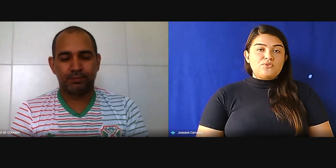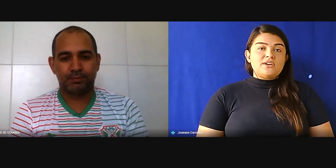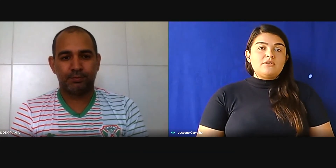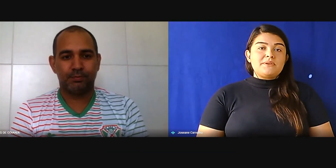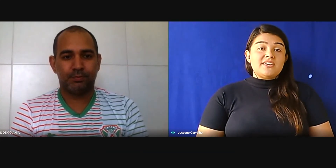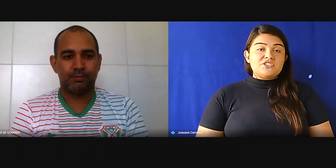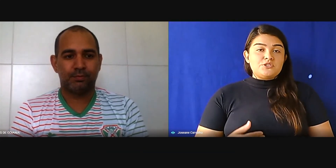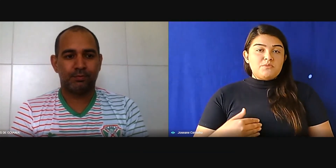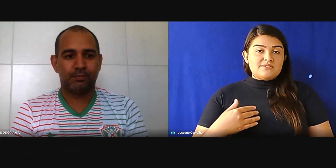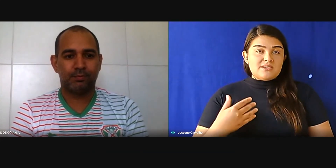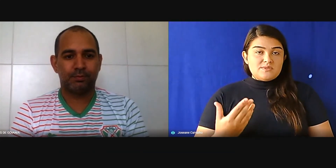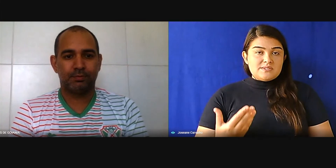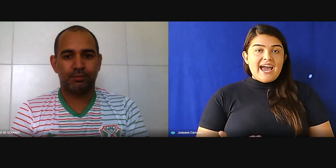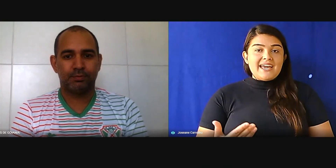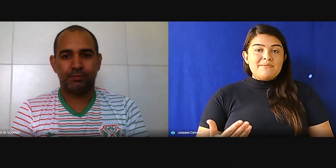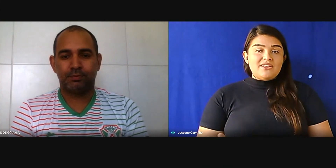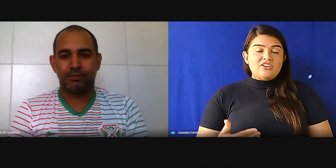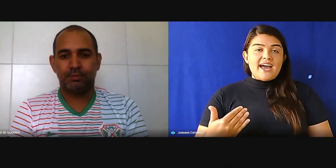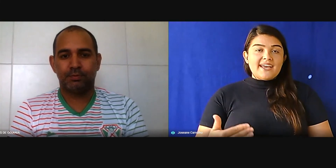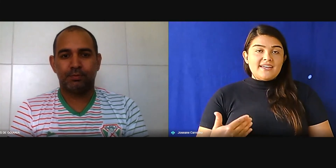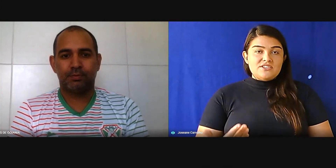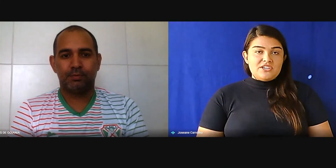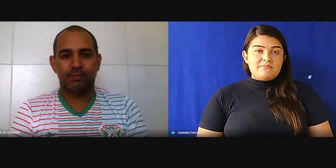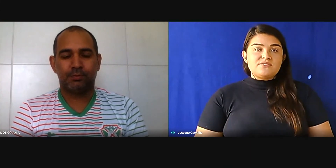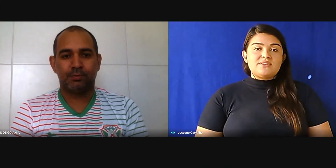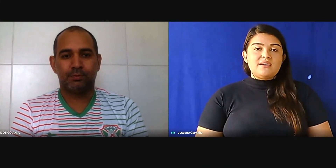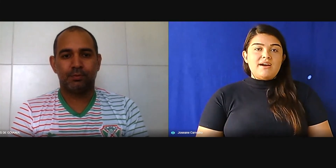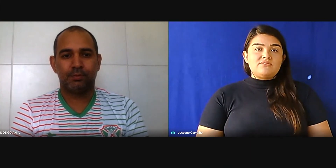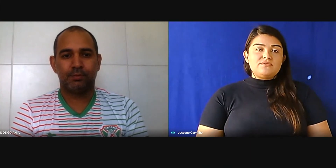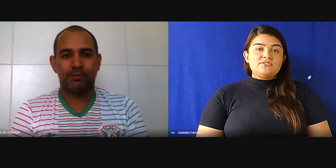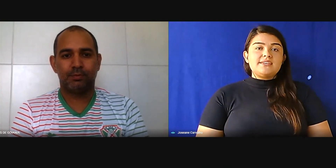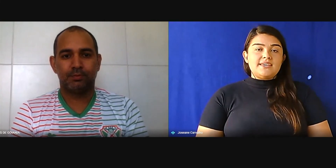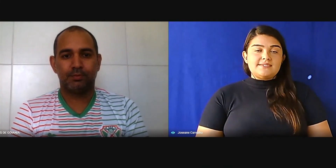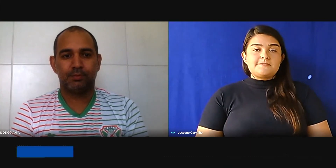procurando para que a gente possa auxiliar e melhorar cada dia mais o trabalho de vocês.